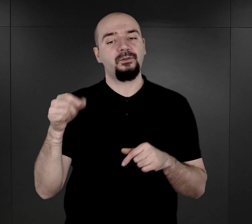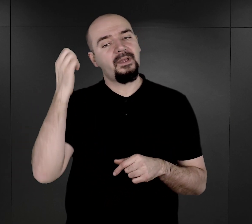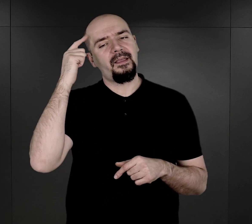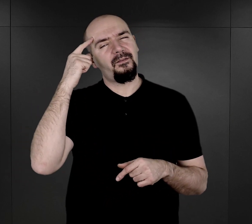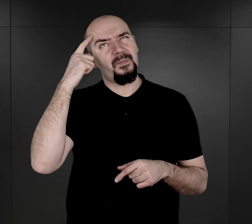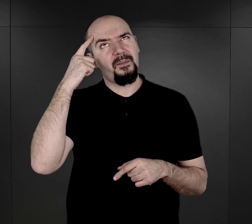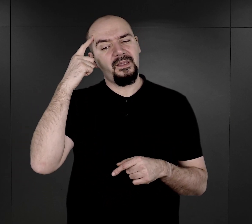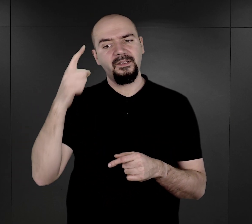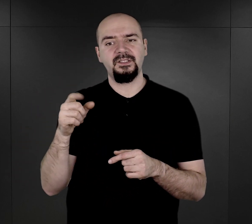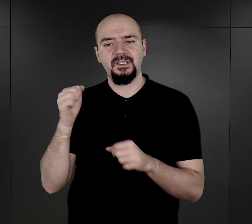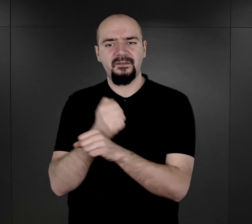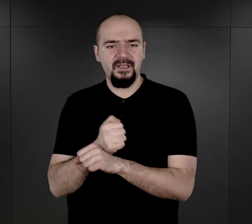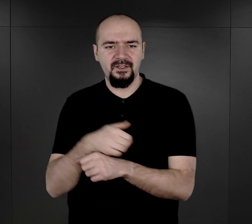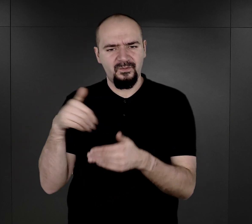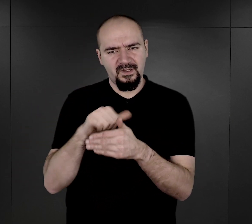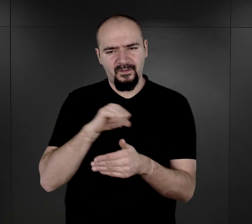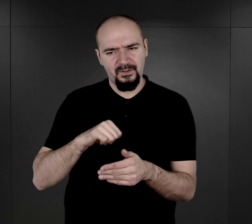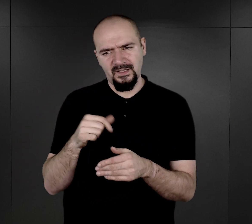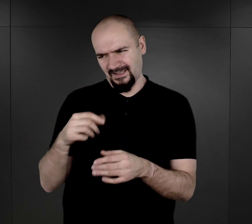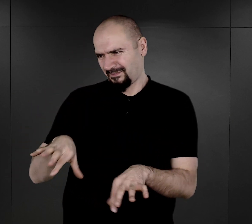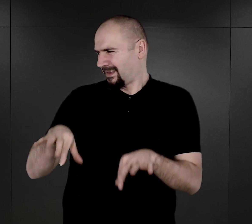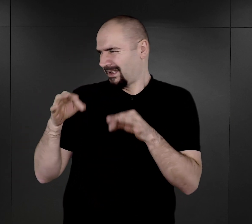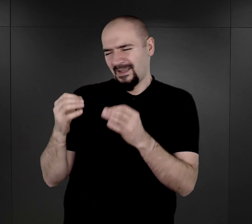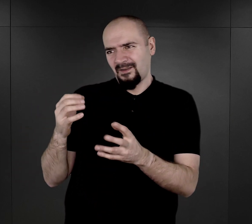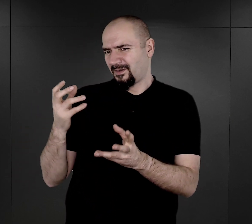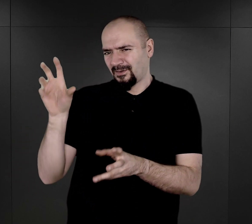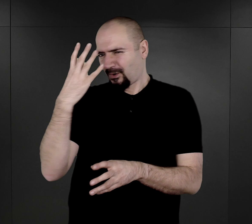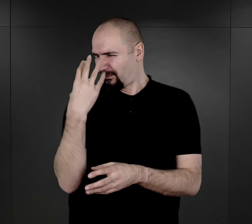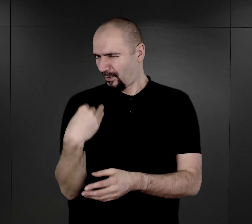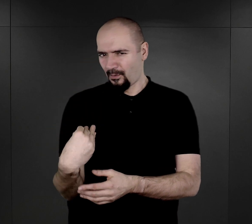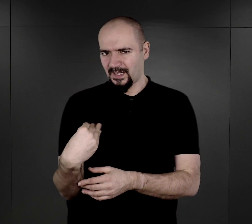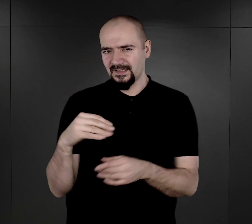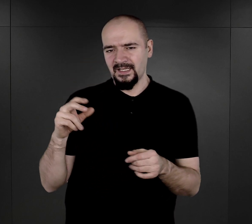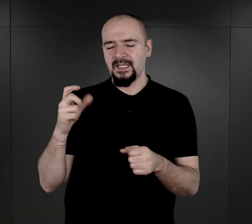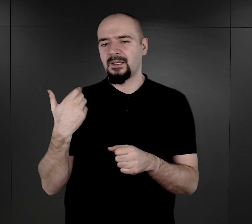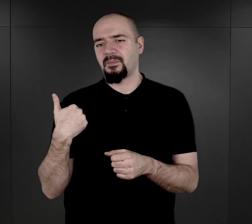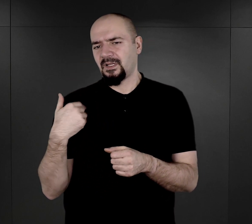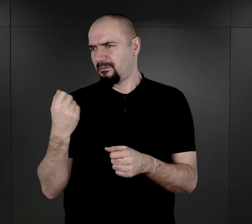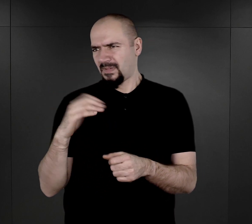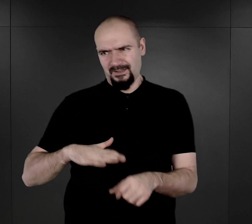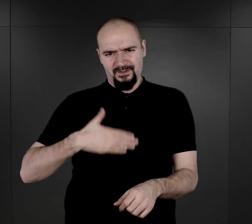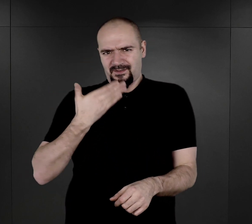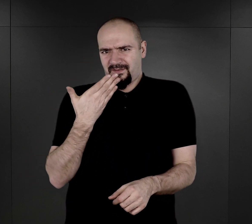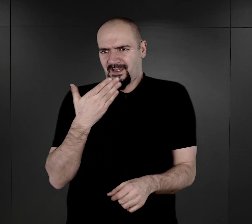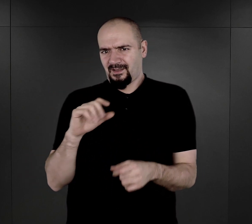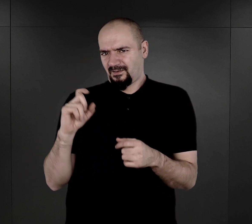więźniów zachował się taki absolutnie wyjątkowy obraz, z czym byli bardzo zaskoczeni, szczególnie ci więźniowie, którzy